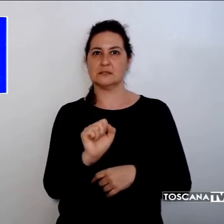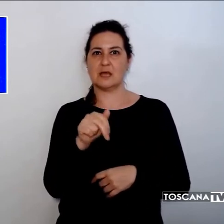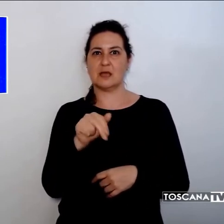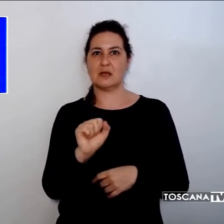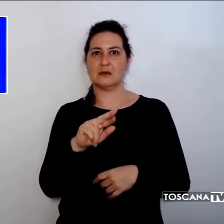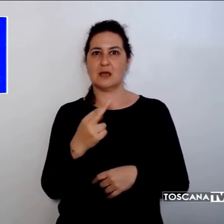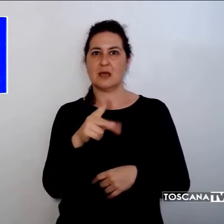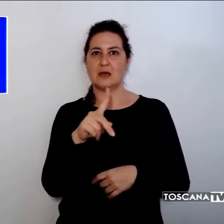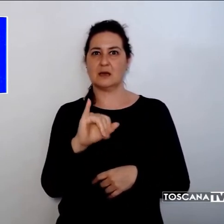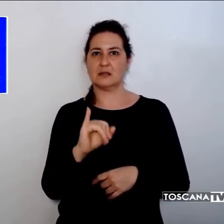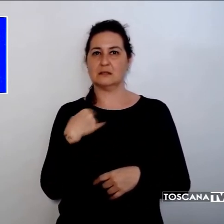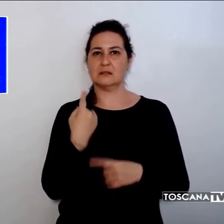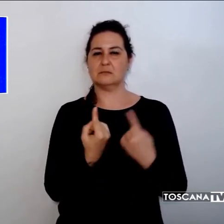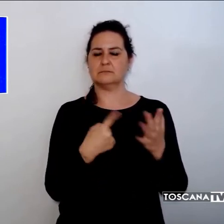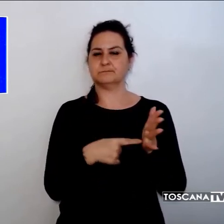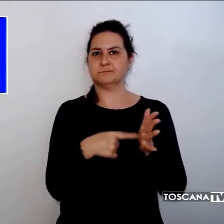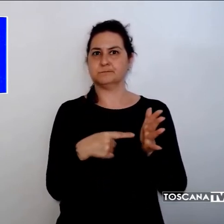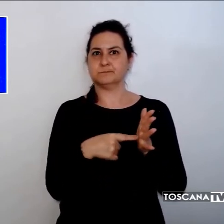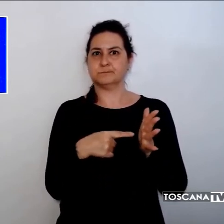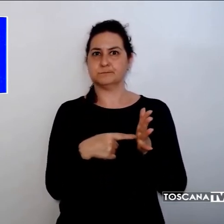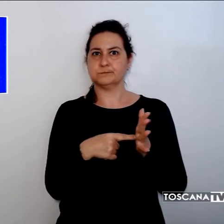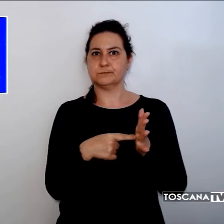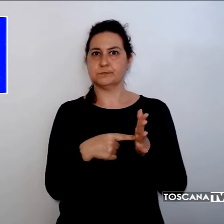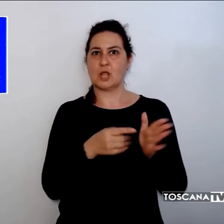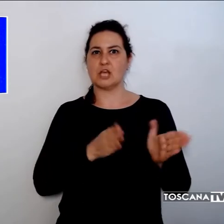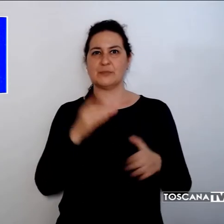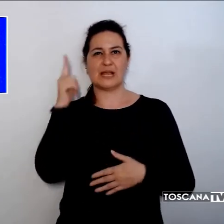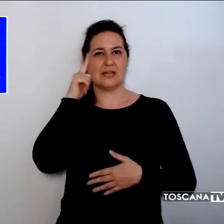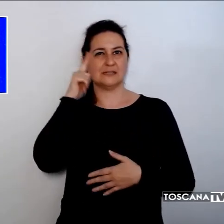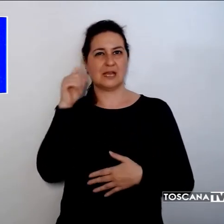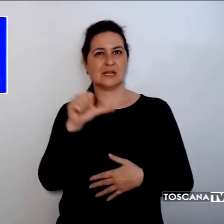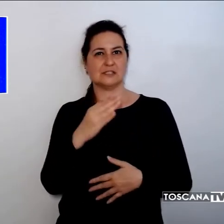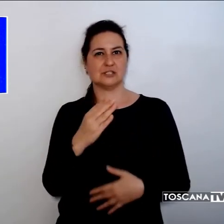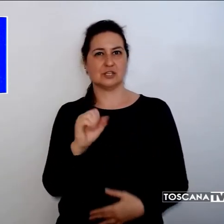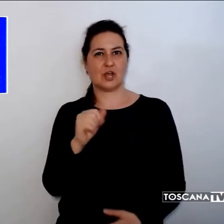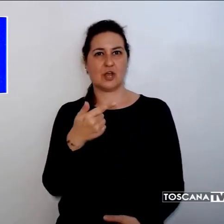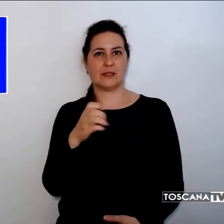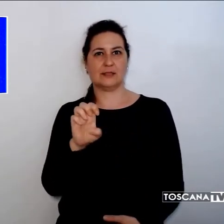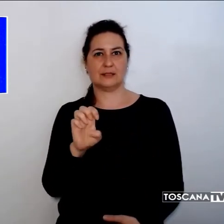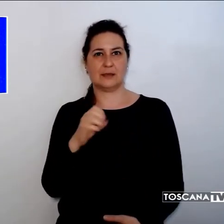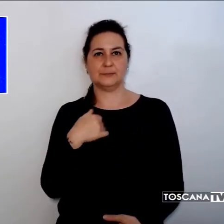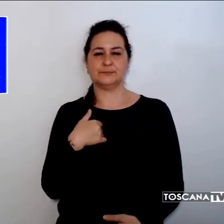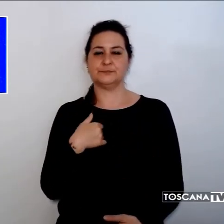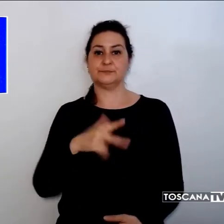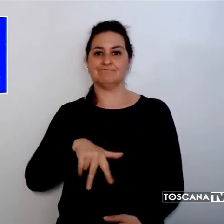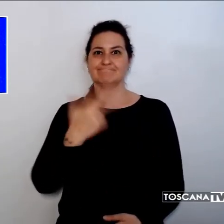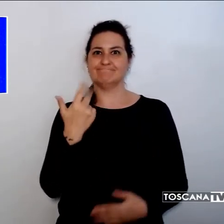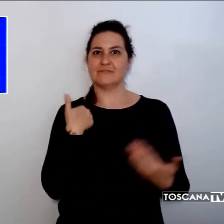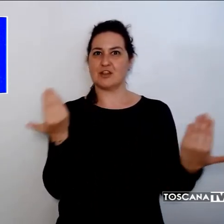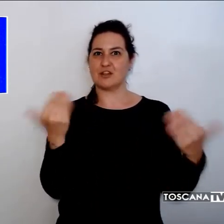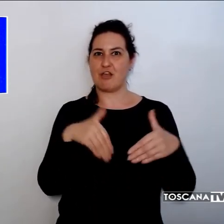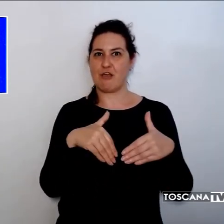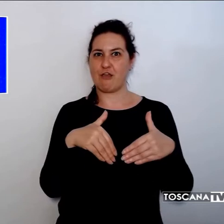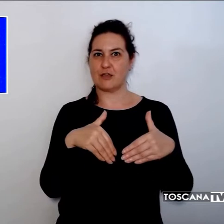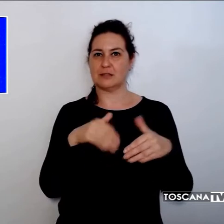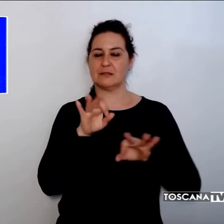Santa Maria delle Scotte di Siena. La terza notte di decenza in terapia intensiva è